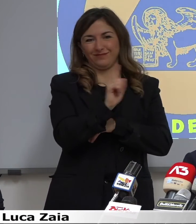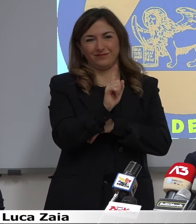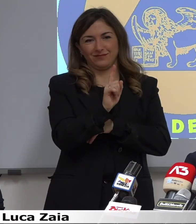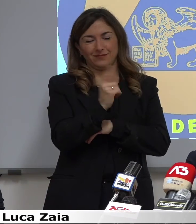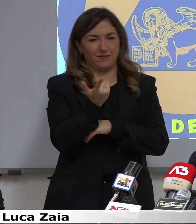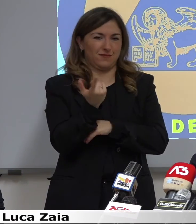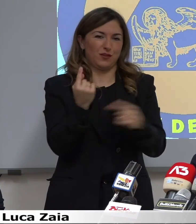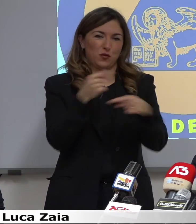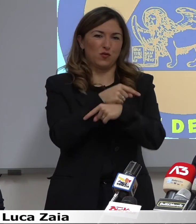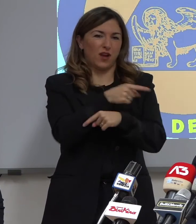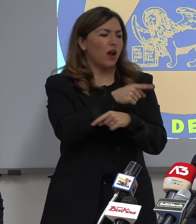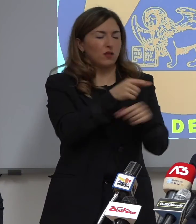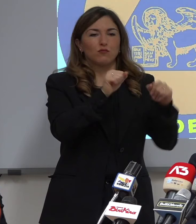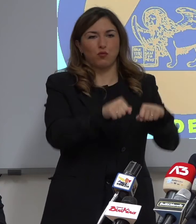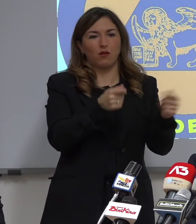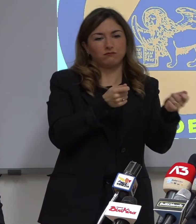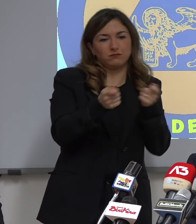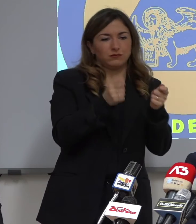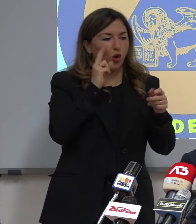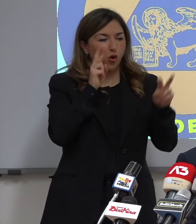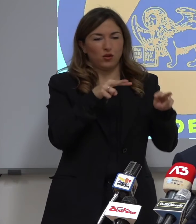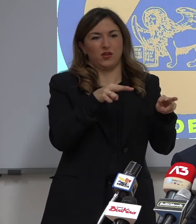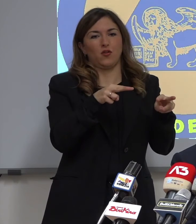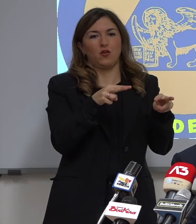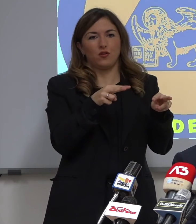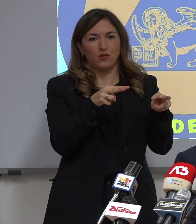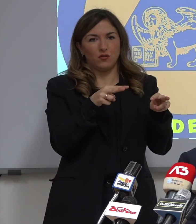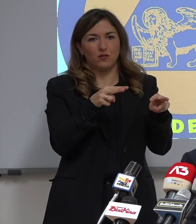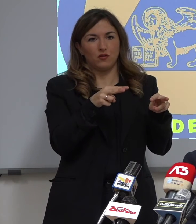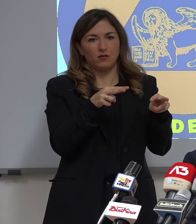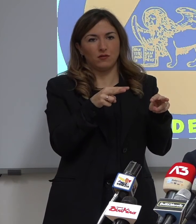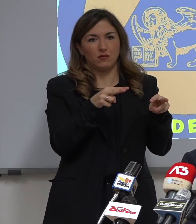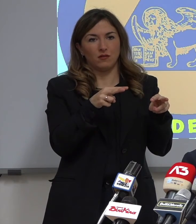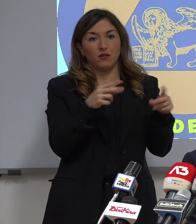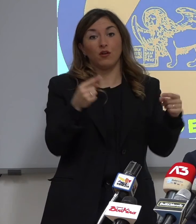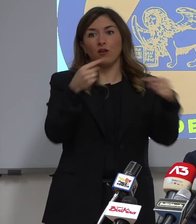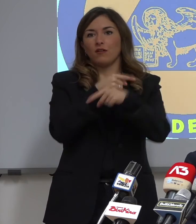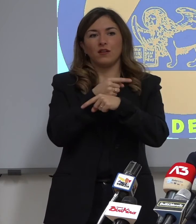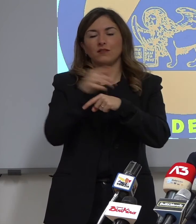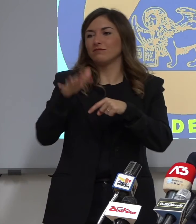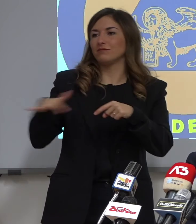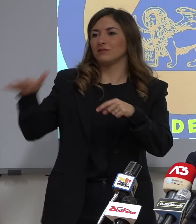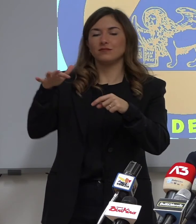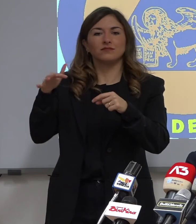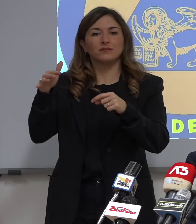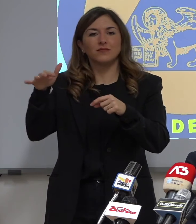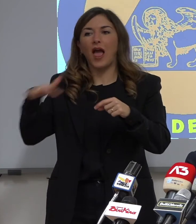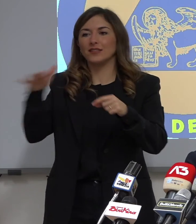forse più governabili degli assembramenti volontari e liberi che si creano naturalmente.